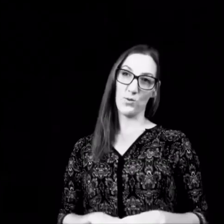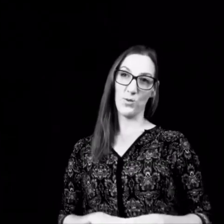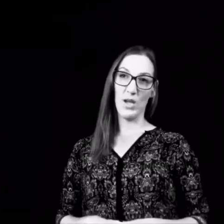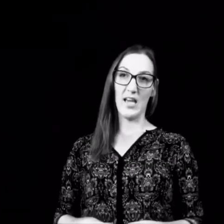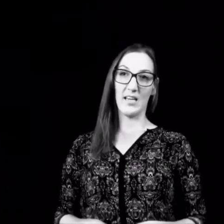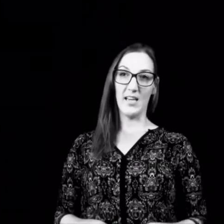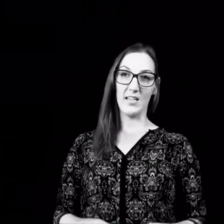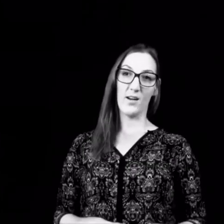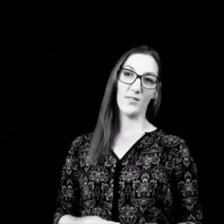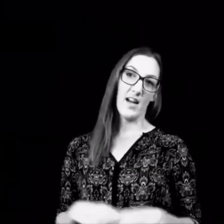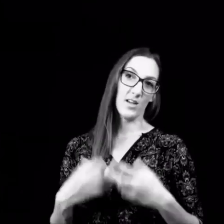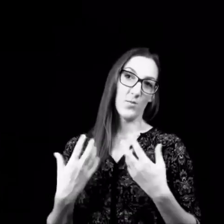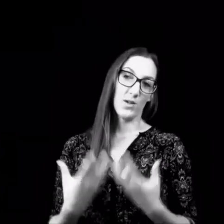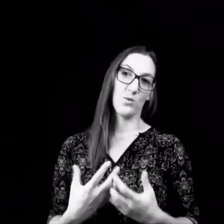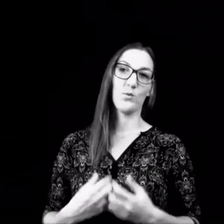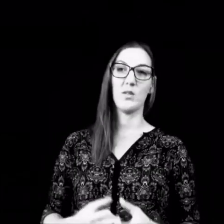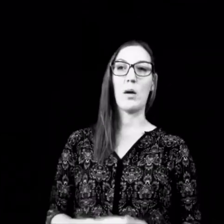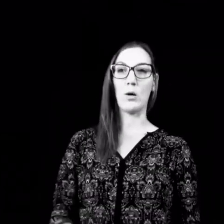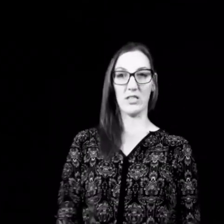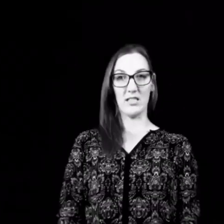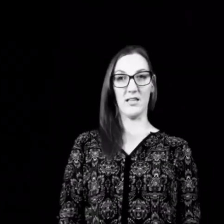geht auf die andere Person, die braucht das jetzt.